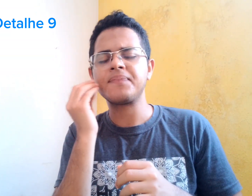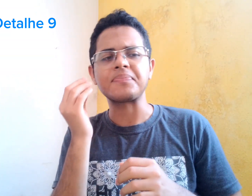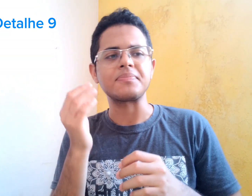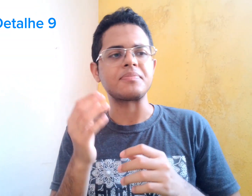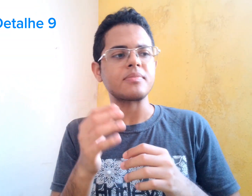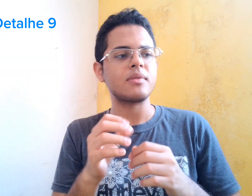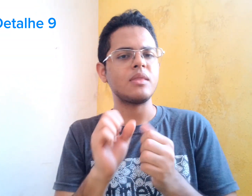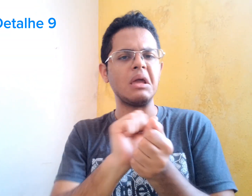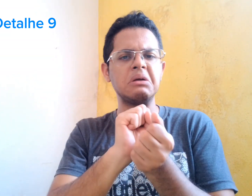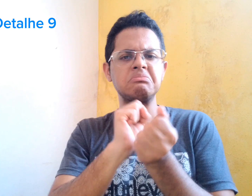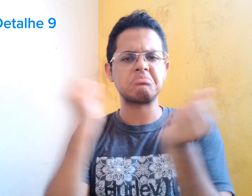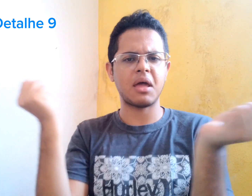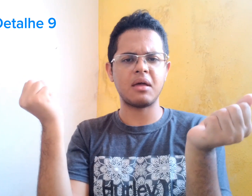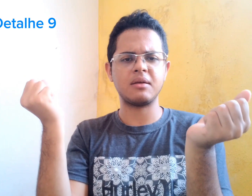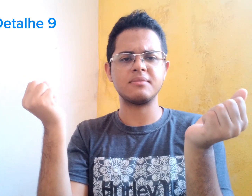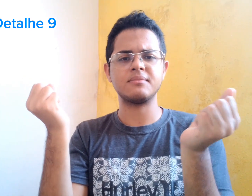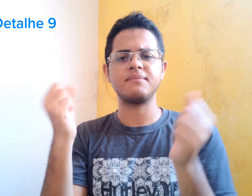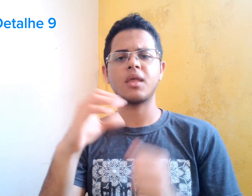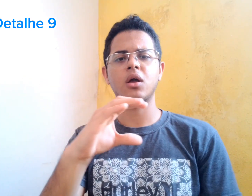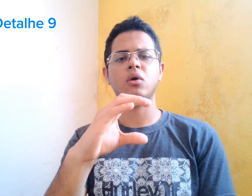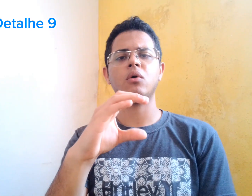Então tentou...